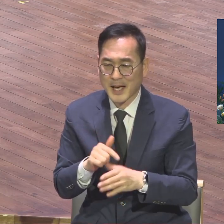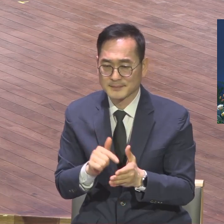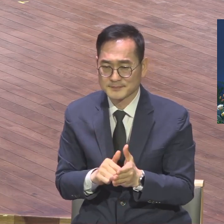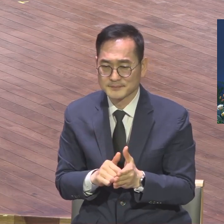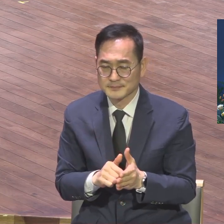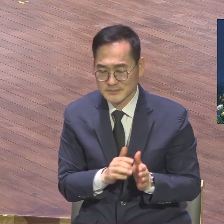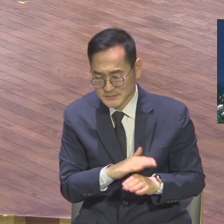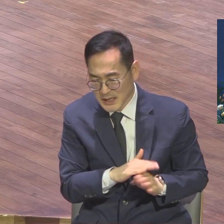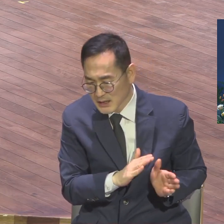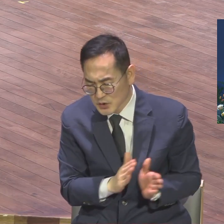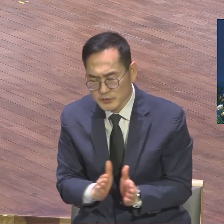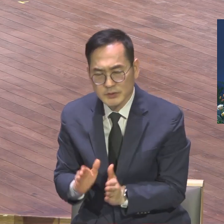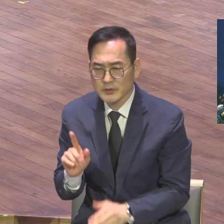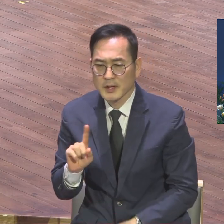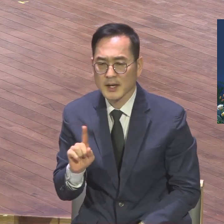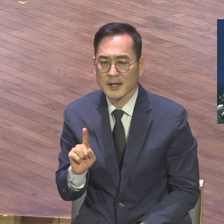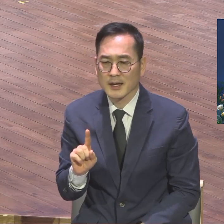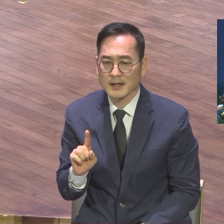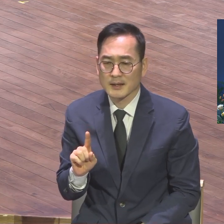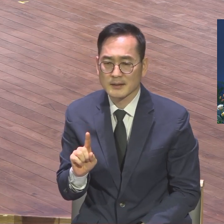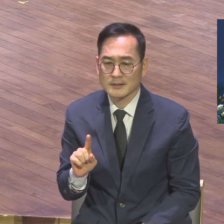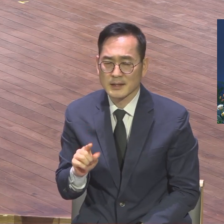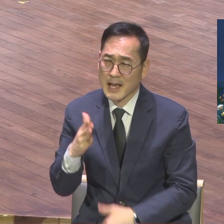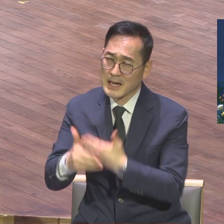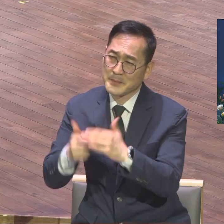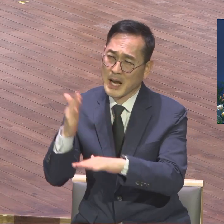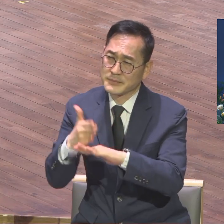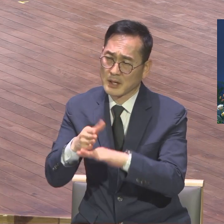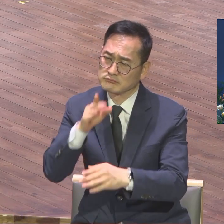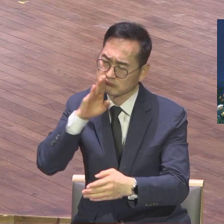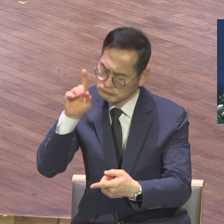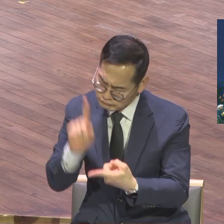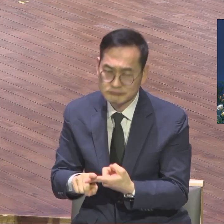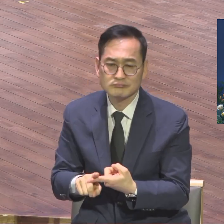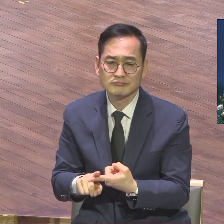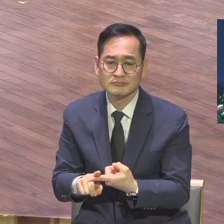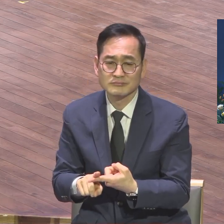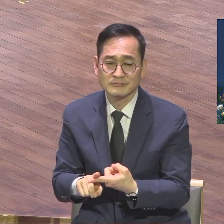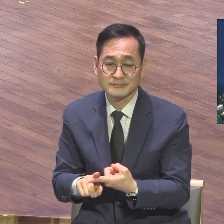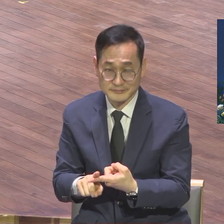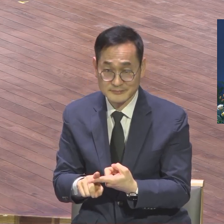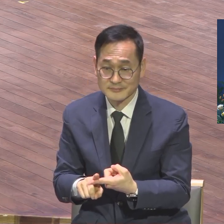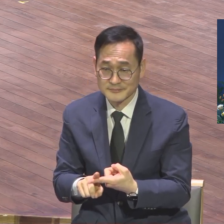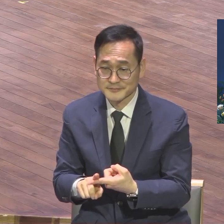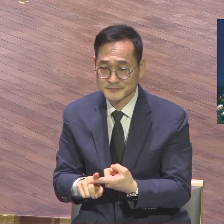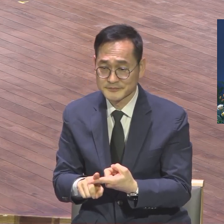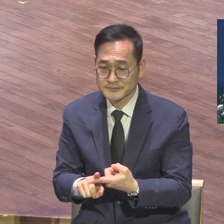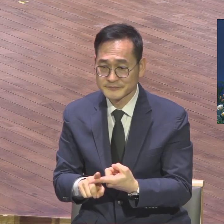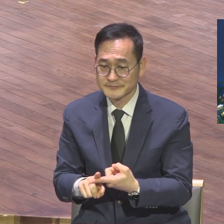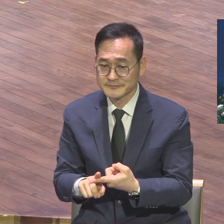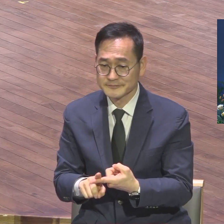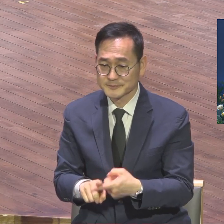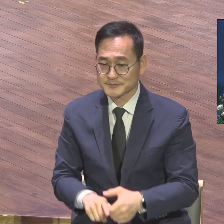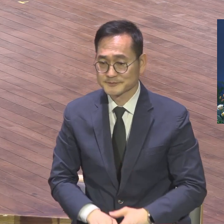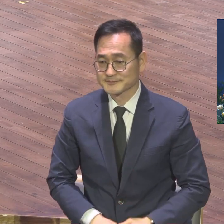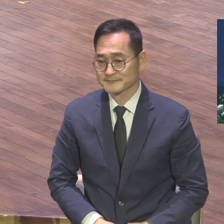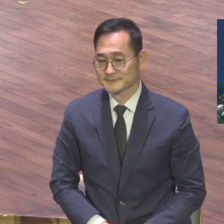마땅히 하나님께 감사하는 마음을 가져야 되요. 네 마땅히 감사하는 마음 원래대로